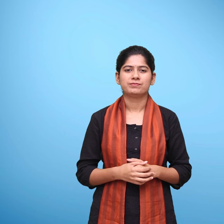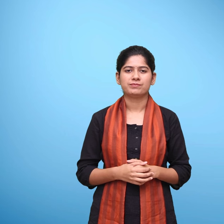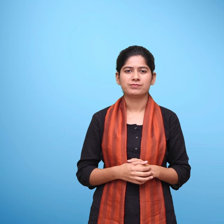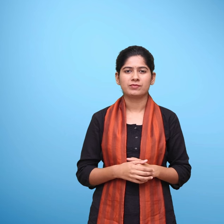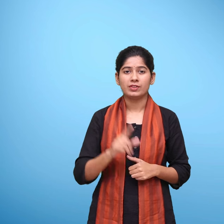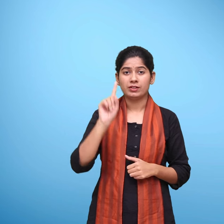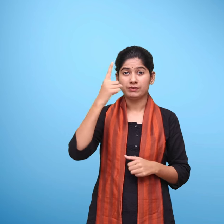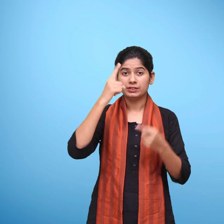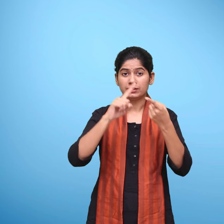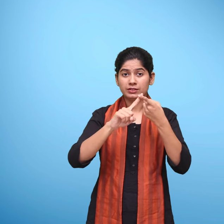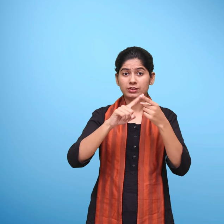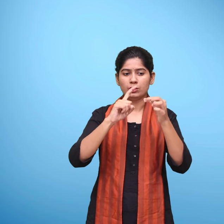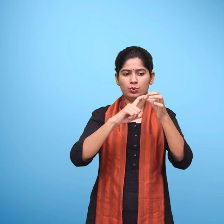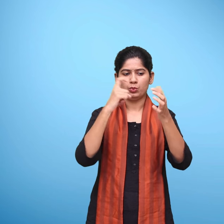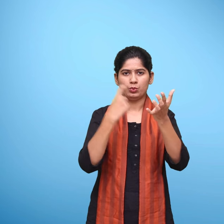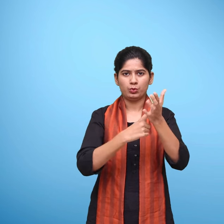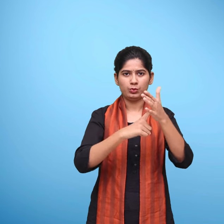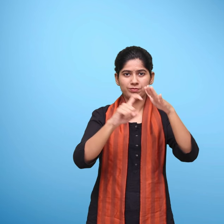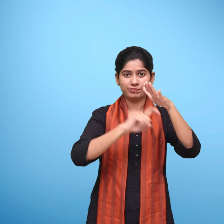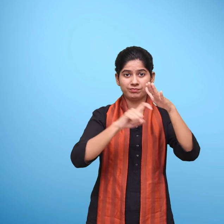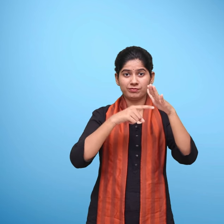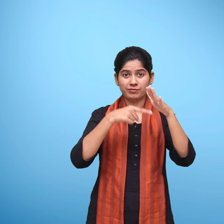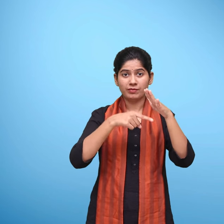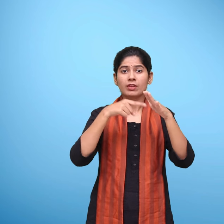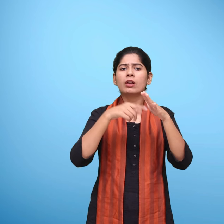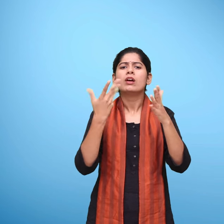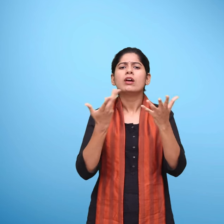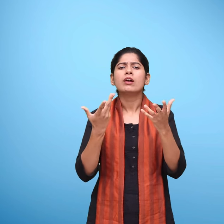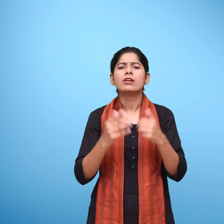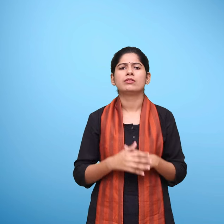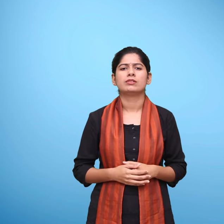पहला QR कोड संपूर्ण ई पाठ्य पुस्तक प्राप्त करने के लिए है